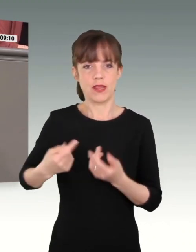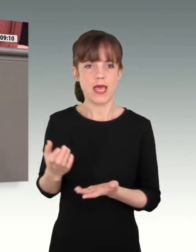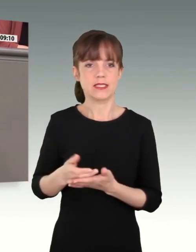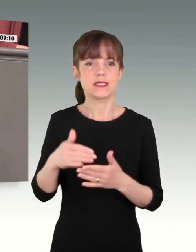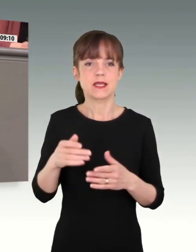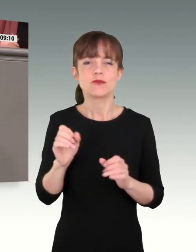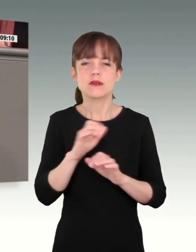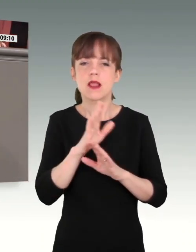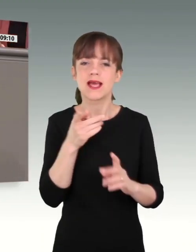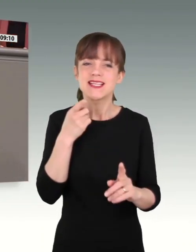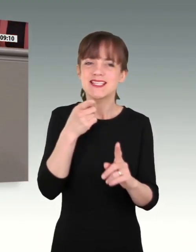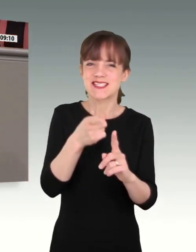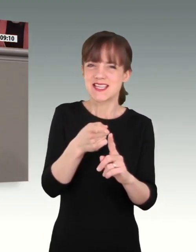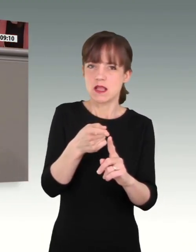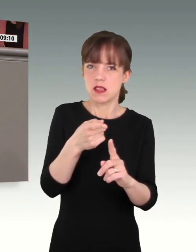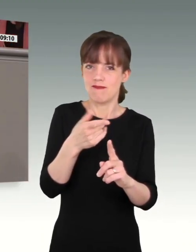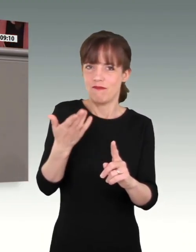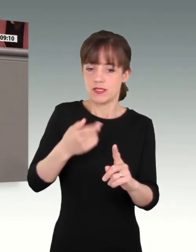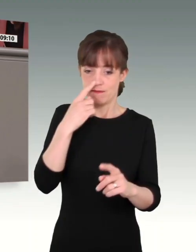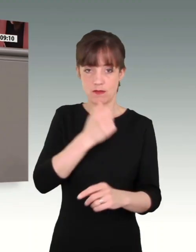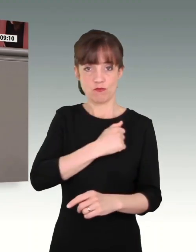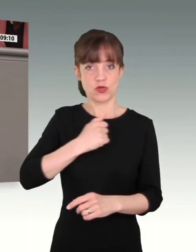wollen die Soldatinnen und Soldaten geklärt wissen.